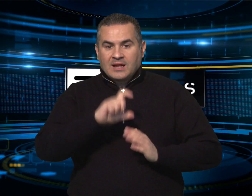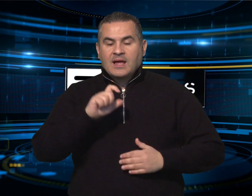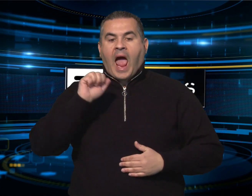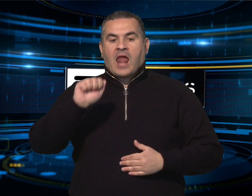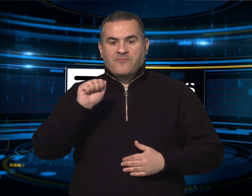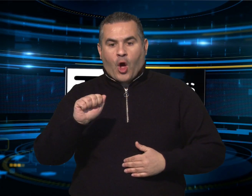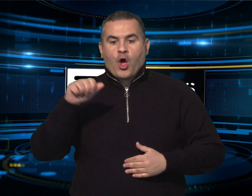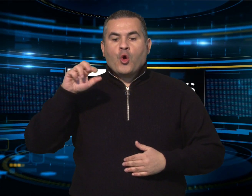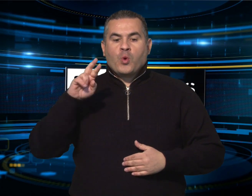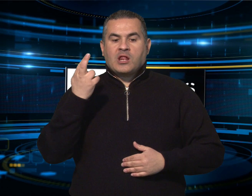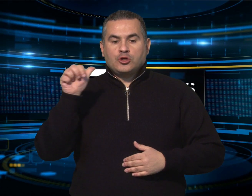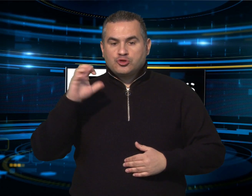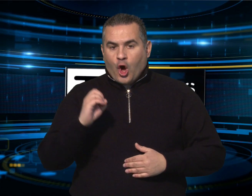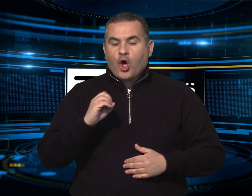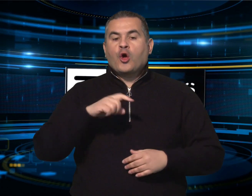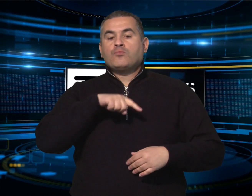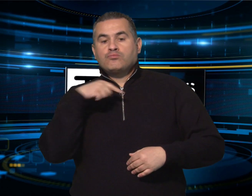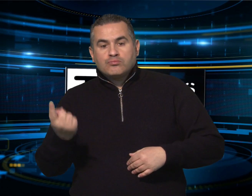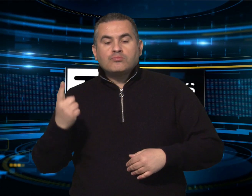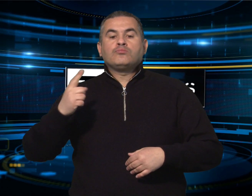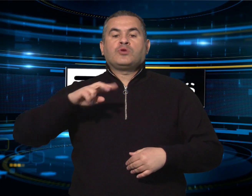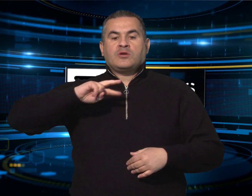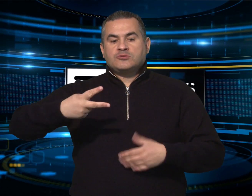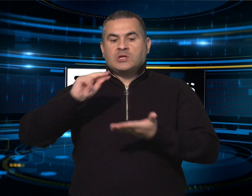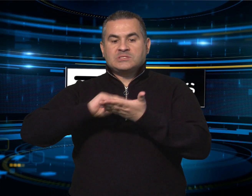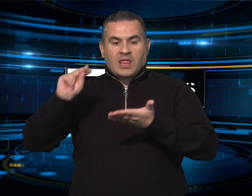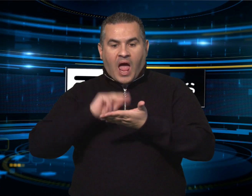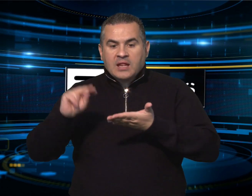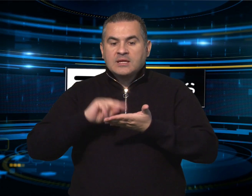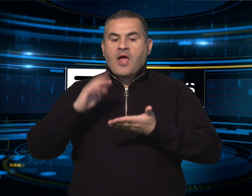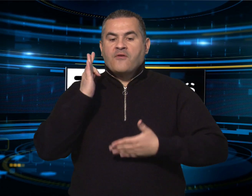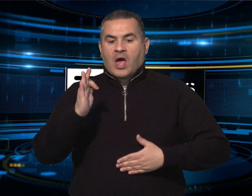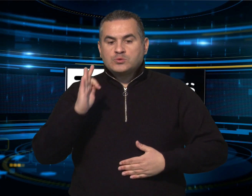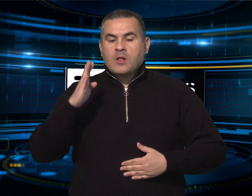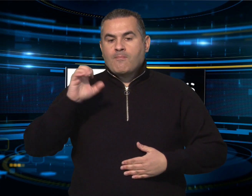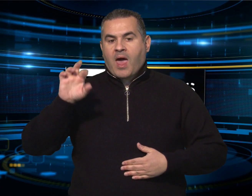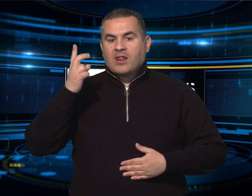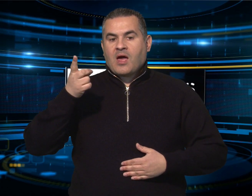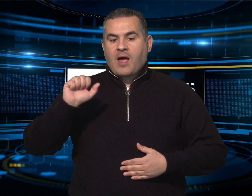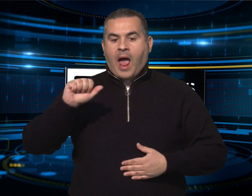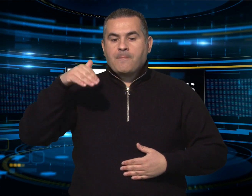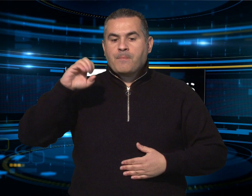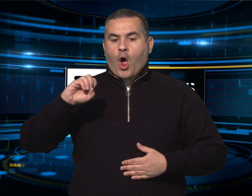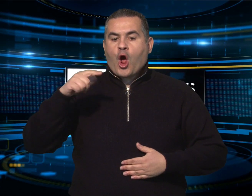lo spacchettamento aziendale, come è chiesto dai sindacati, è ora in una fase cruciale. Sembra che si stia profilando una soluzione